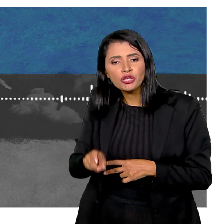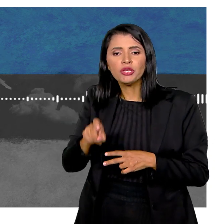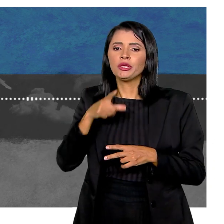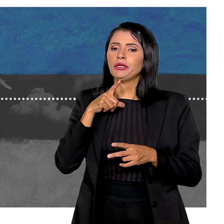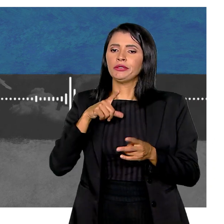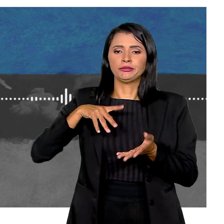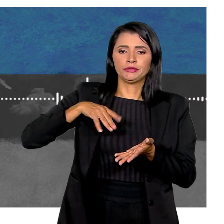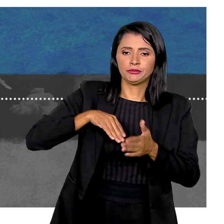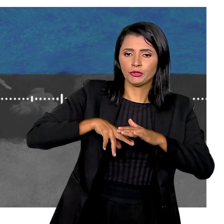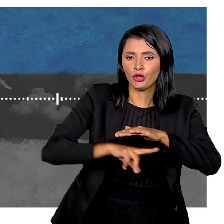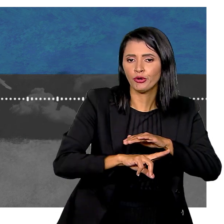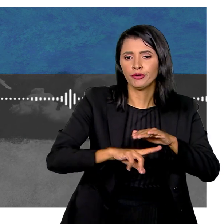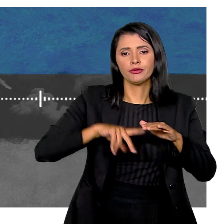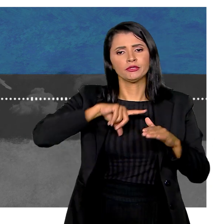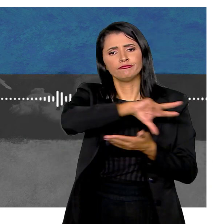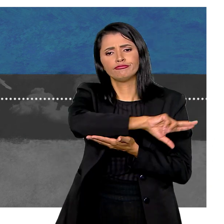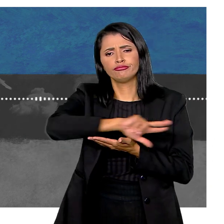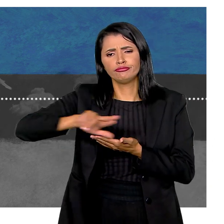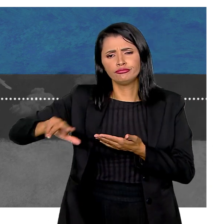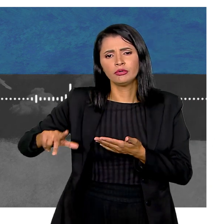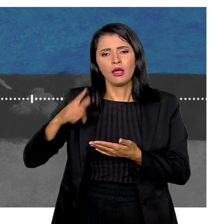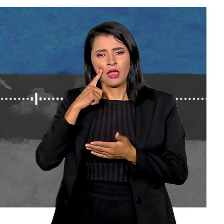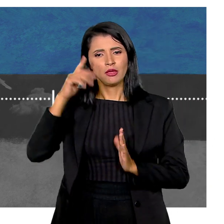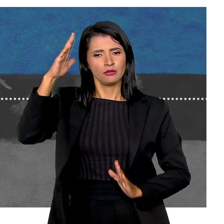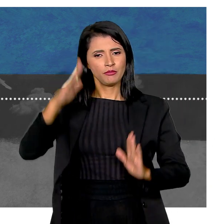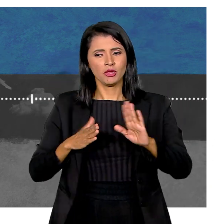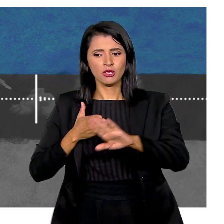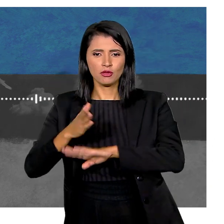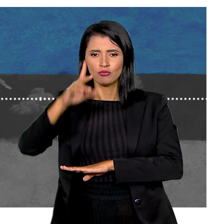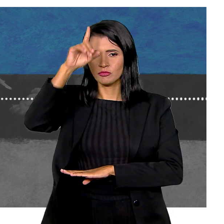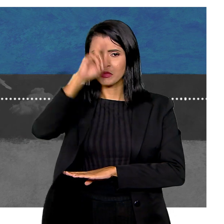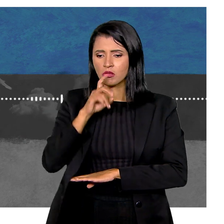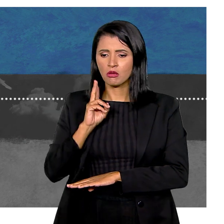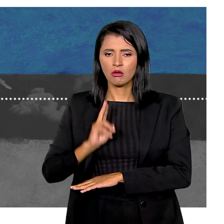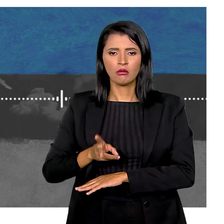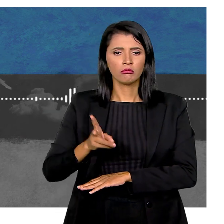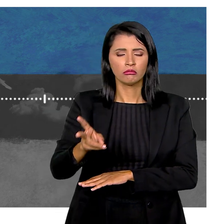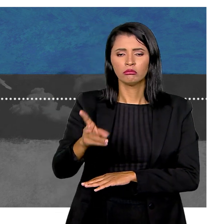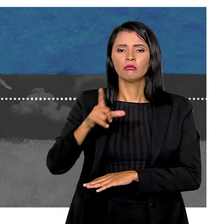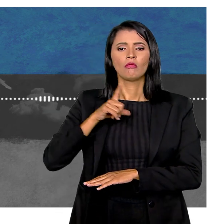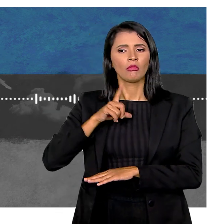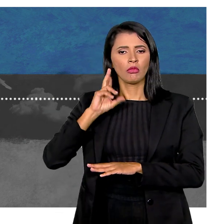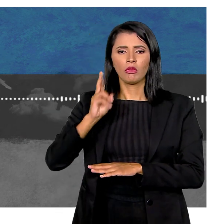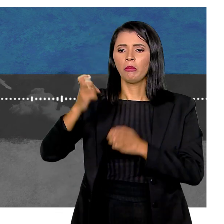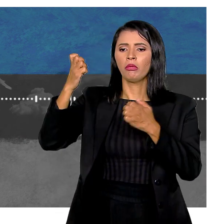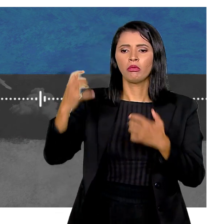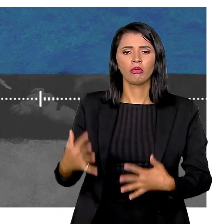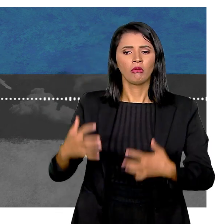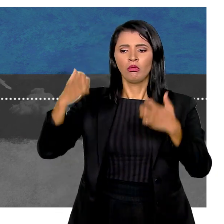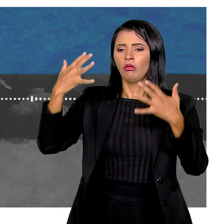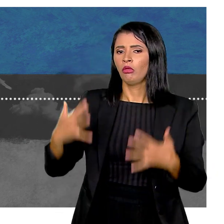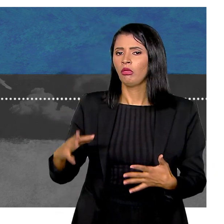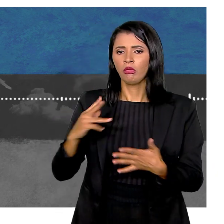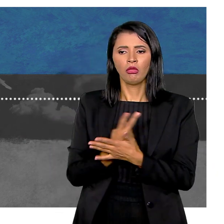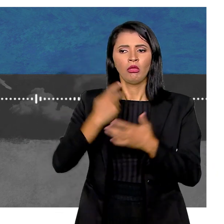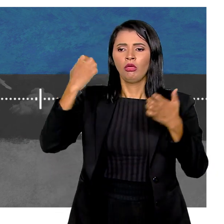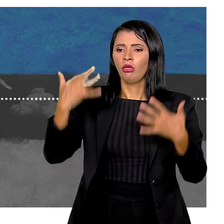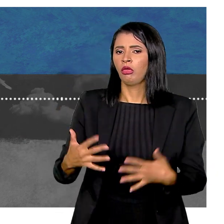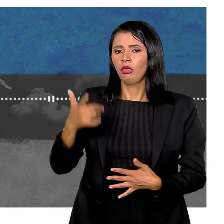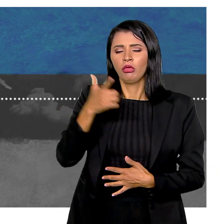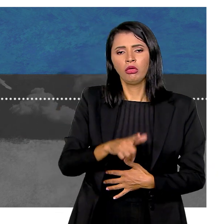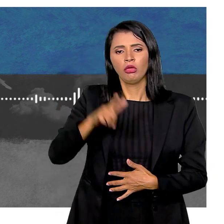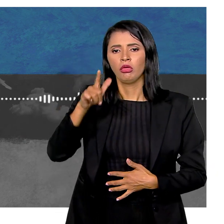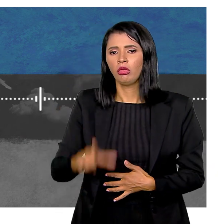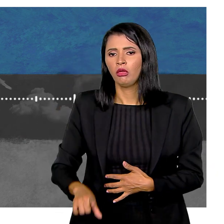Promocional, ressonância, tomografia Então, eu tive esse período Em hospital o tempo todo E sempre tendo que dar a mesma explicação Do que estava